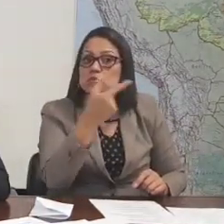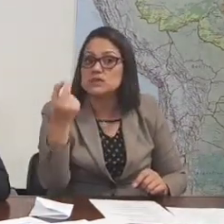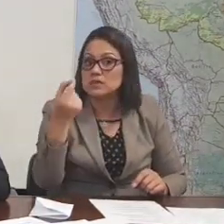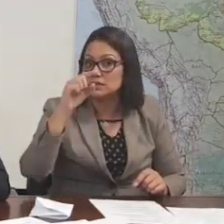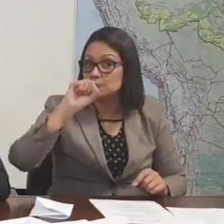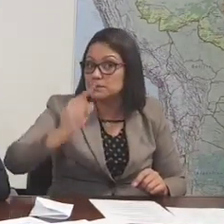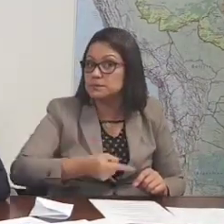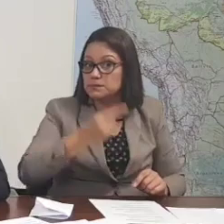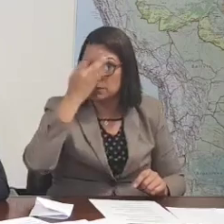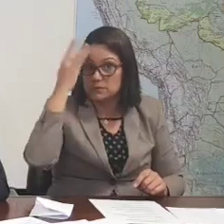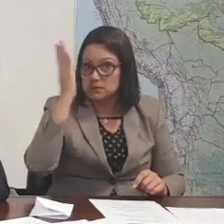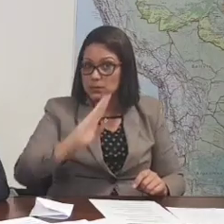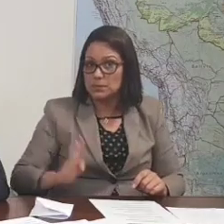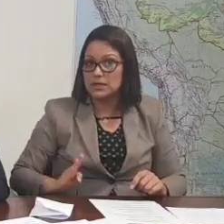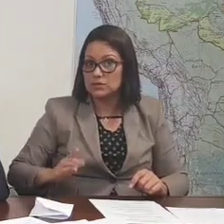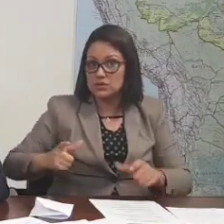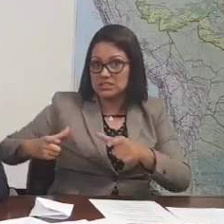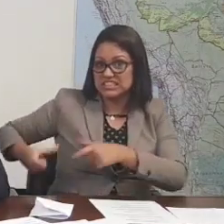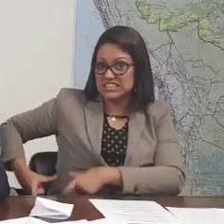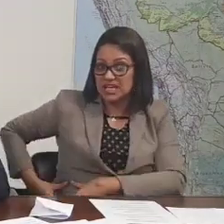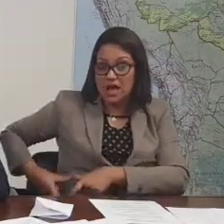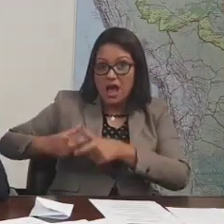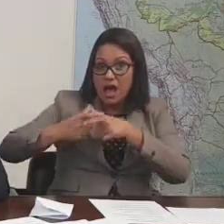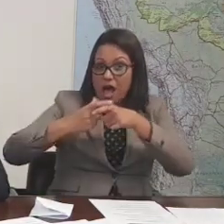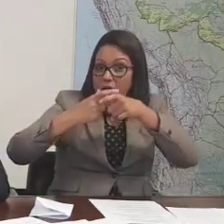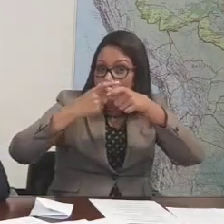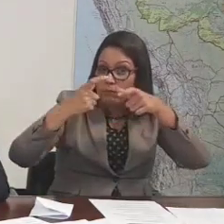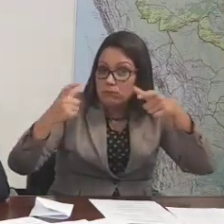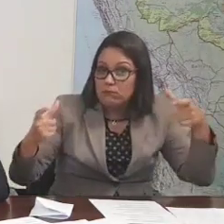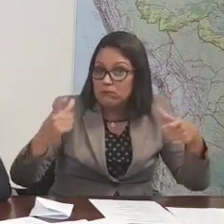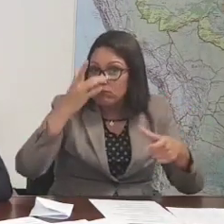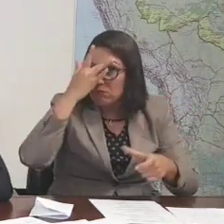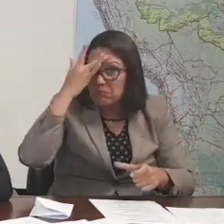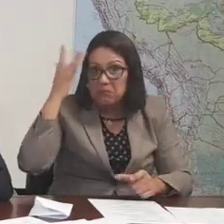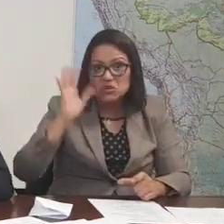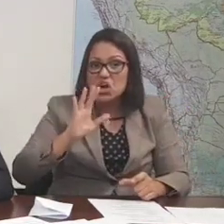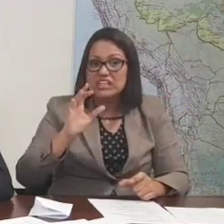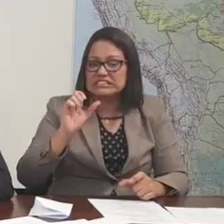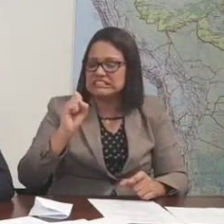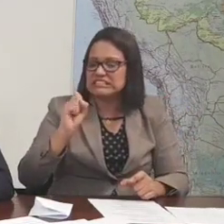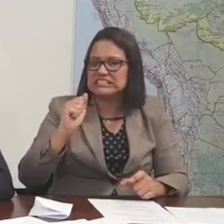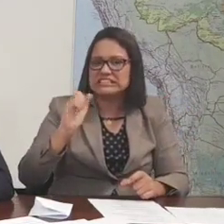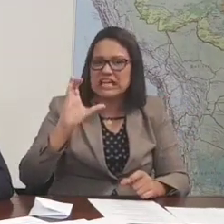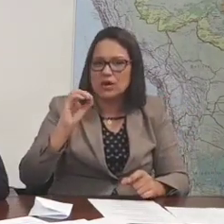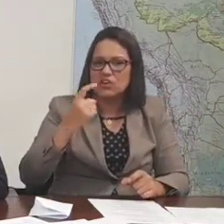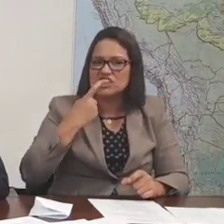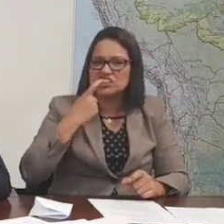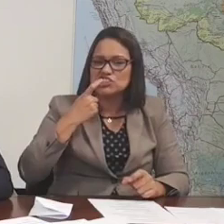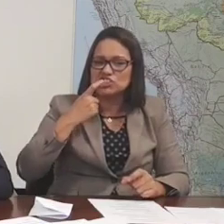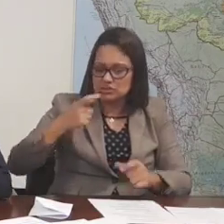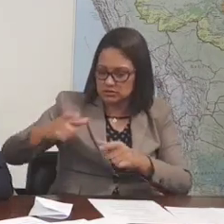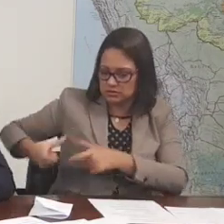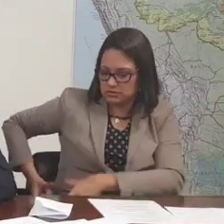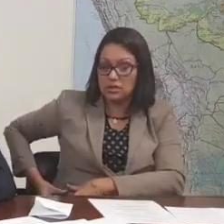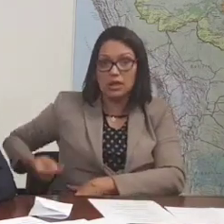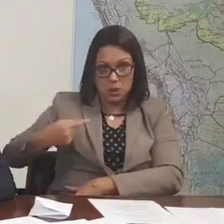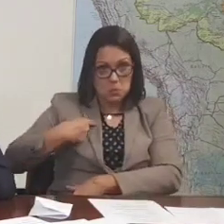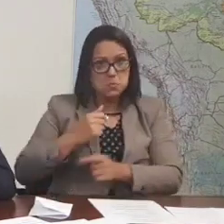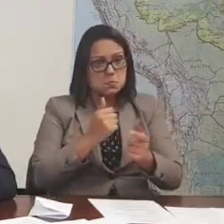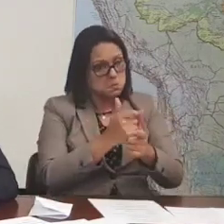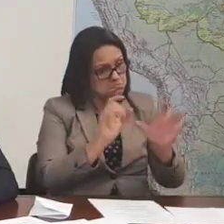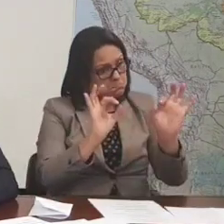bolsa de colostomia. Na verdade, não é a bolsa, né? A grande maioria, mais de 90%, usa um saco plástico e não aquela bolsa que